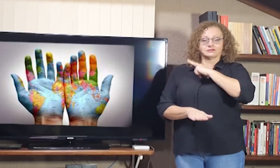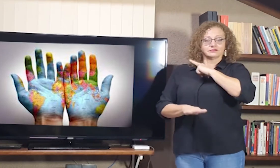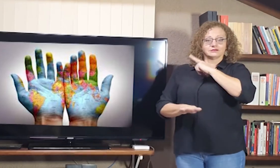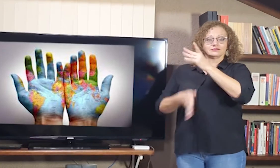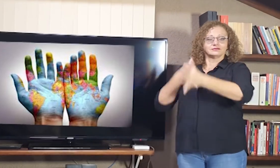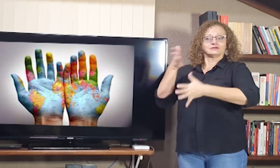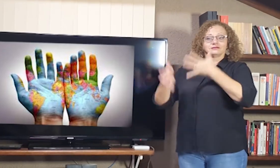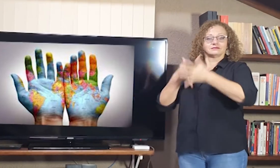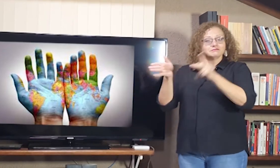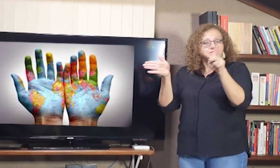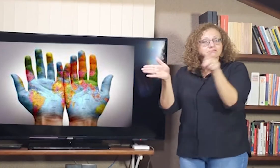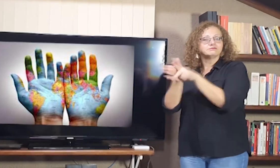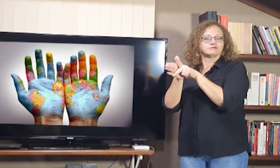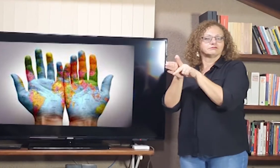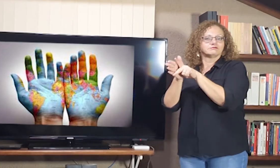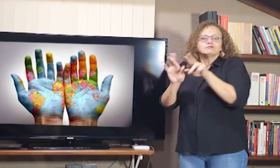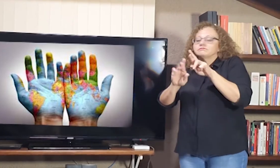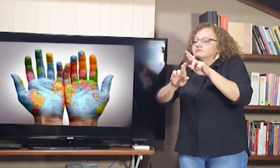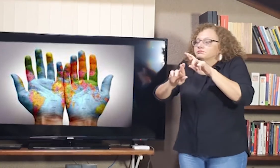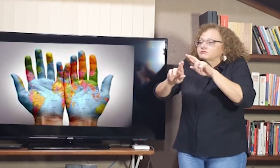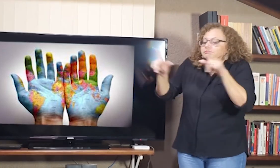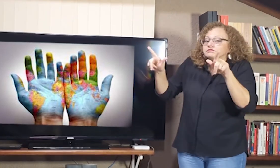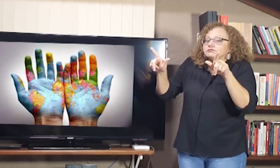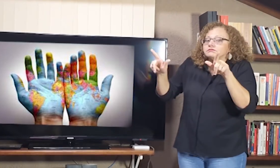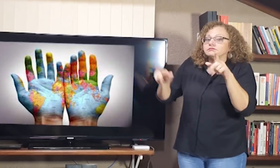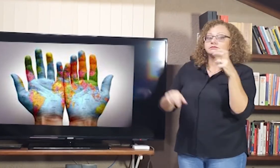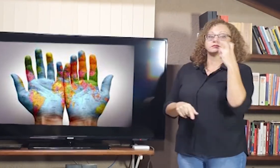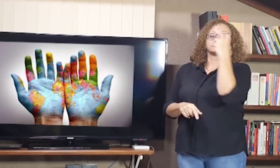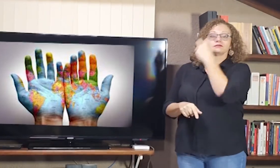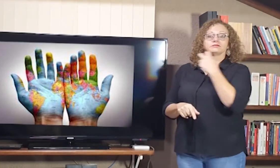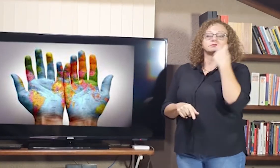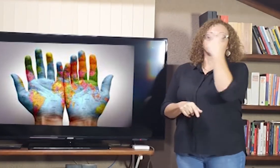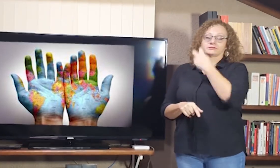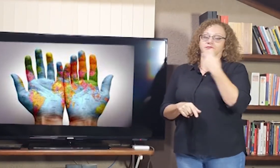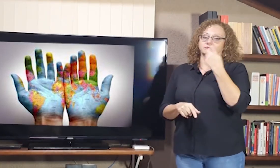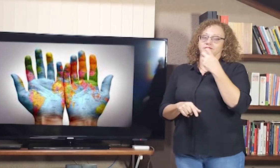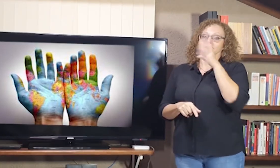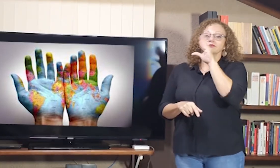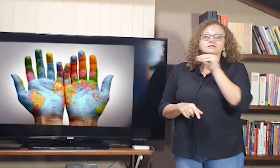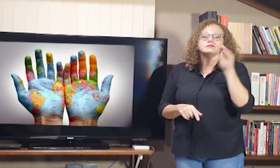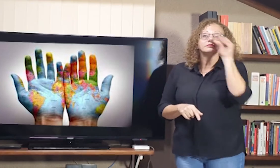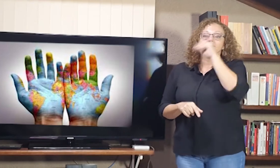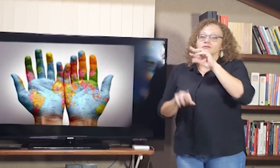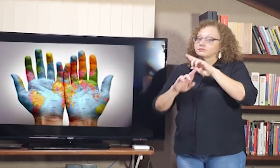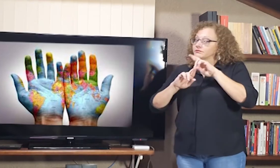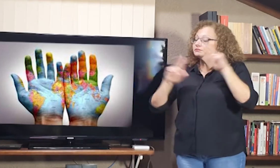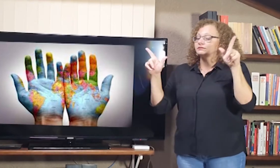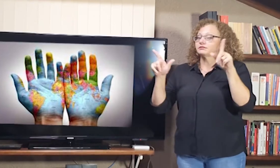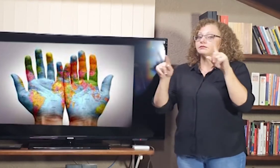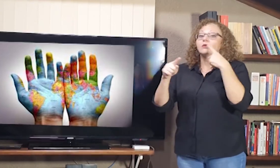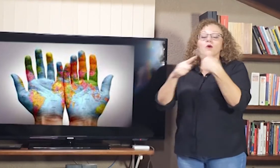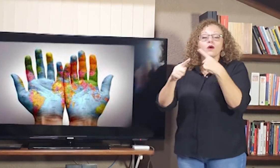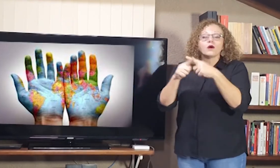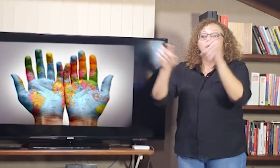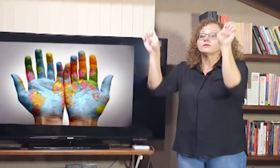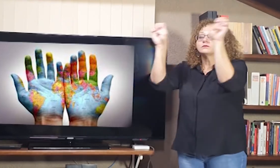Em cada país. Cada país tem sua própria língua de sinais, que se diferencia da língua oral,